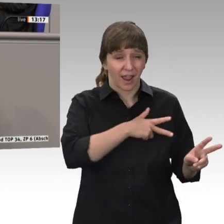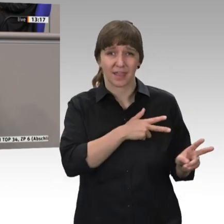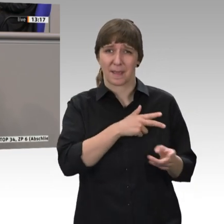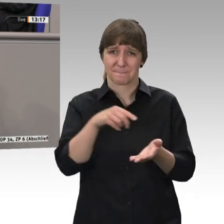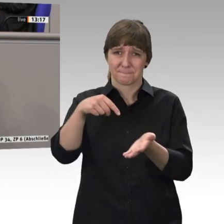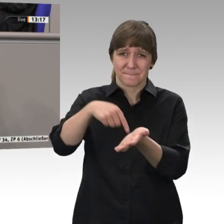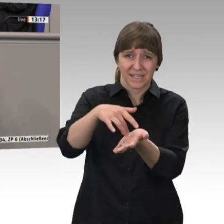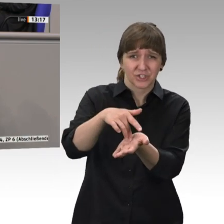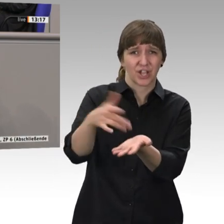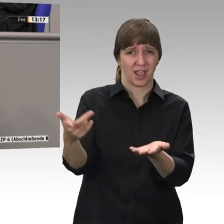Belastung weiter erhöhen wollen.